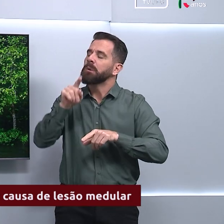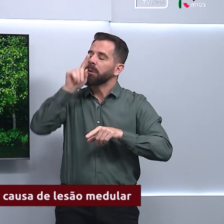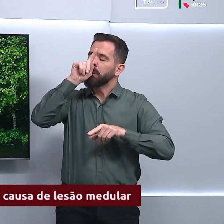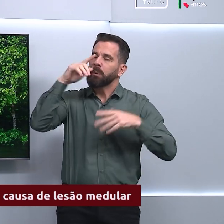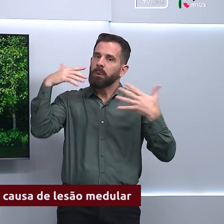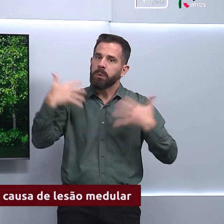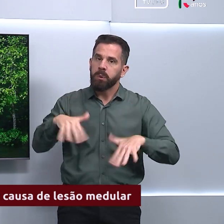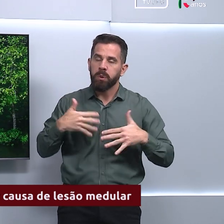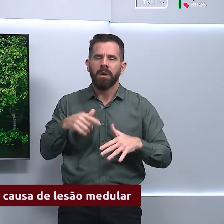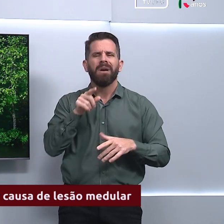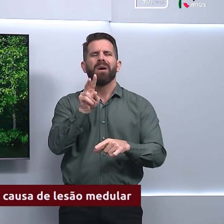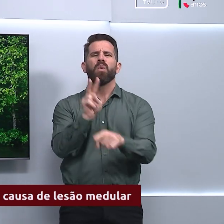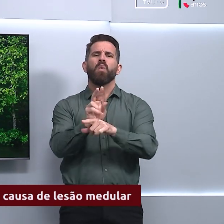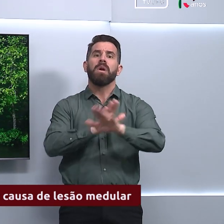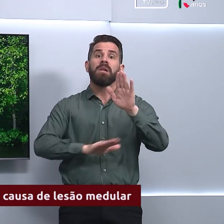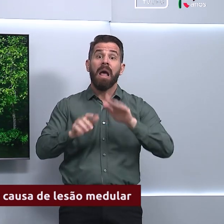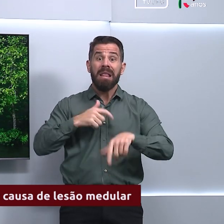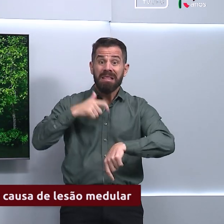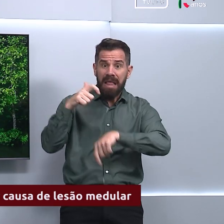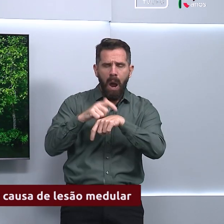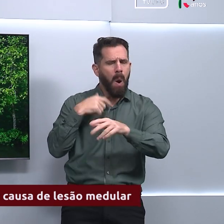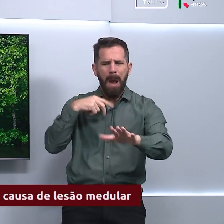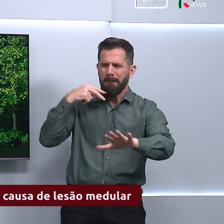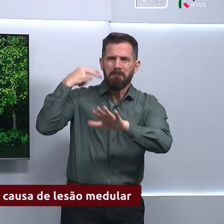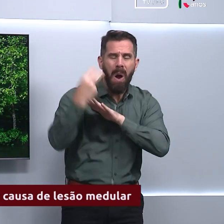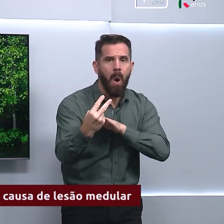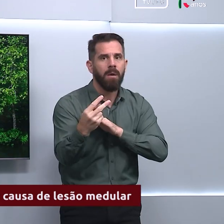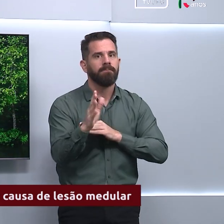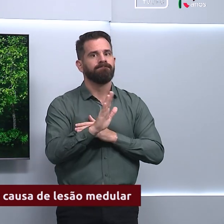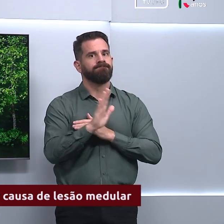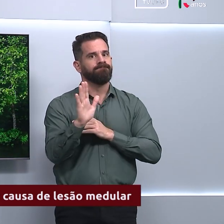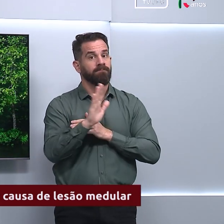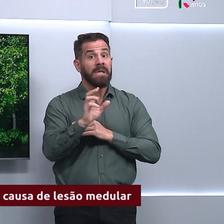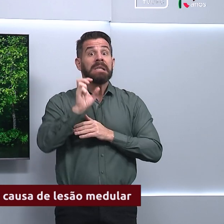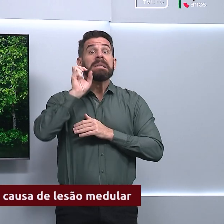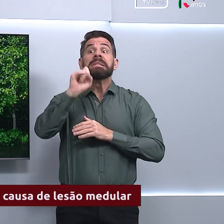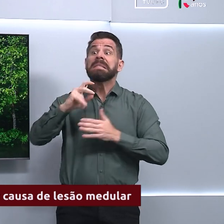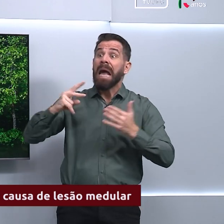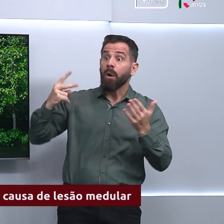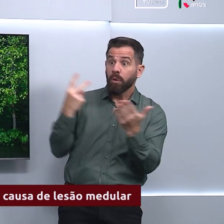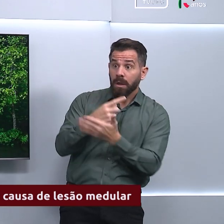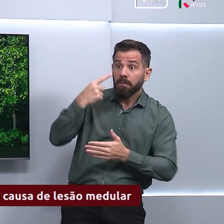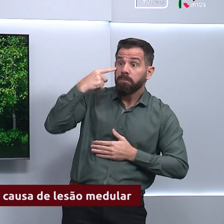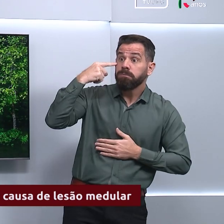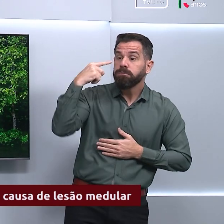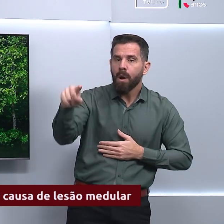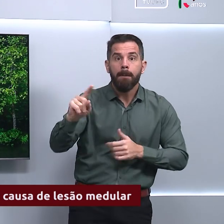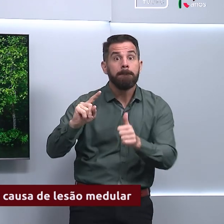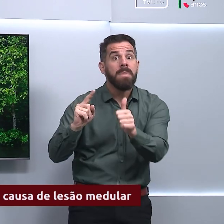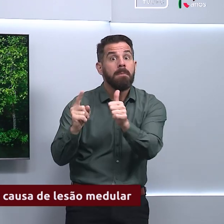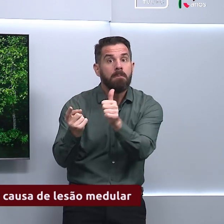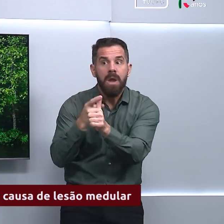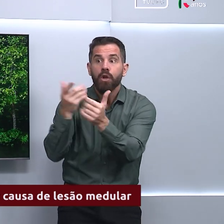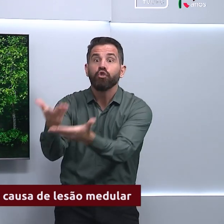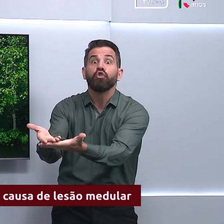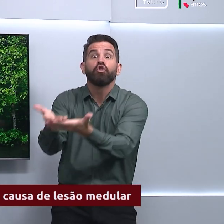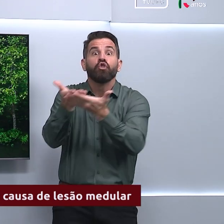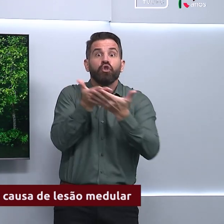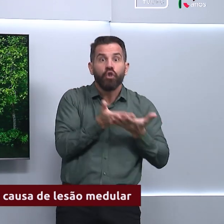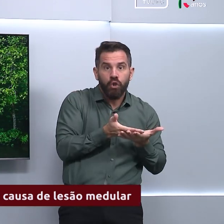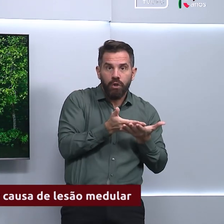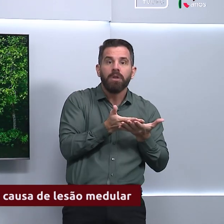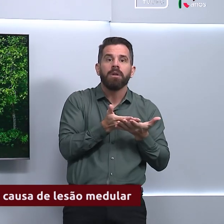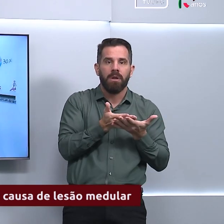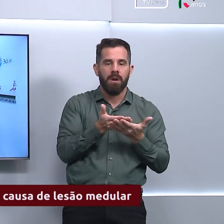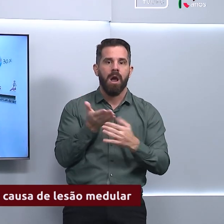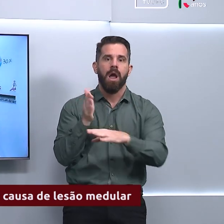Eduardo explica que a primeira coisa a fazer é tirar a pessoa da água ele dá mais dicas de primeiros socorros para esses casos